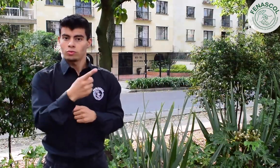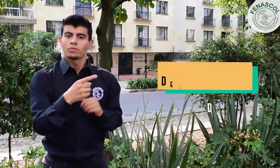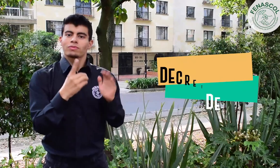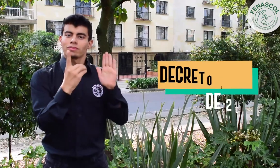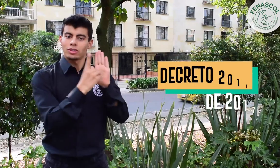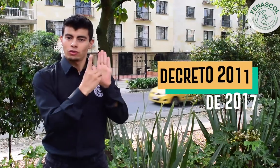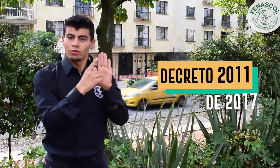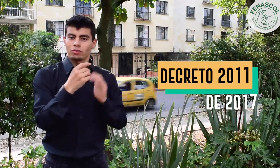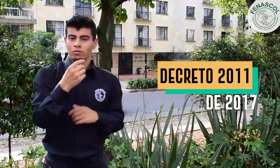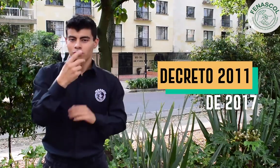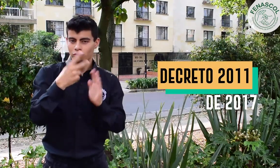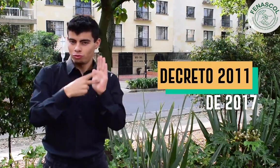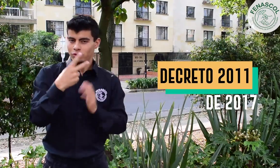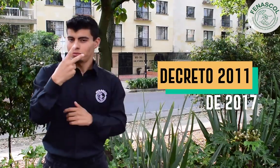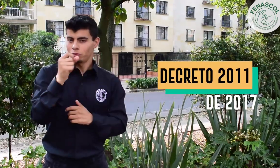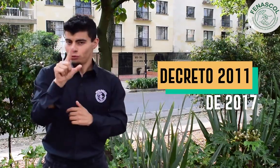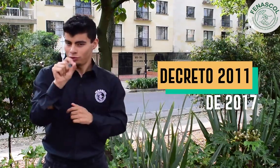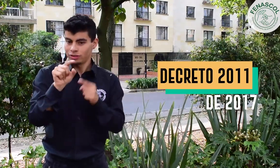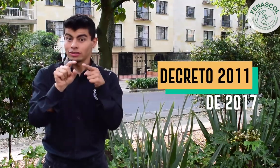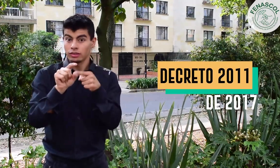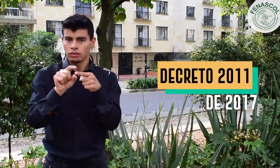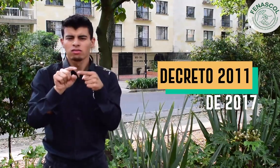la inclusión educativa y la inclusión educativa.